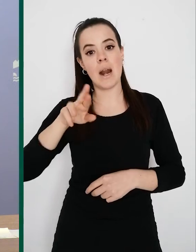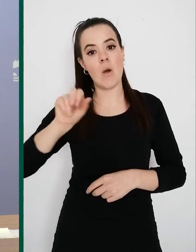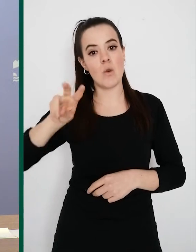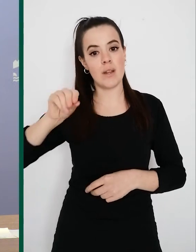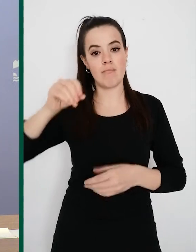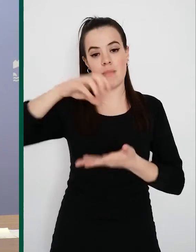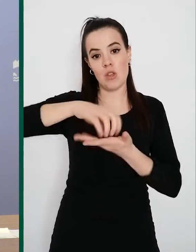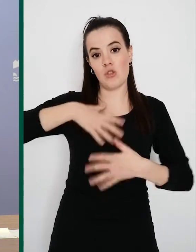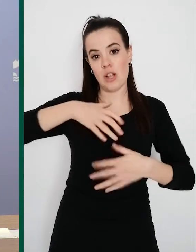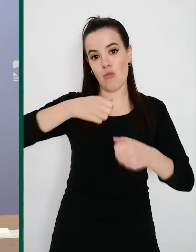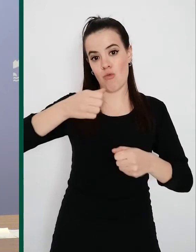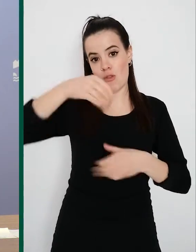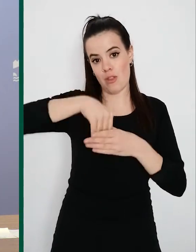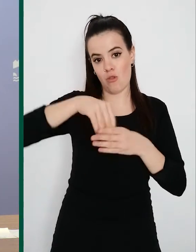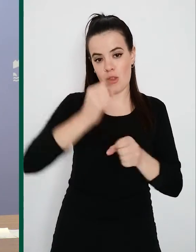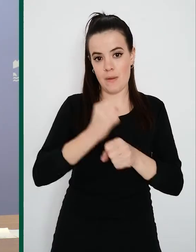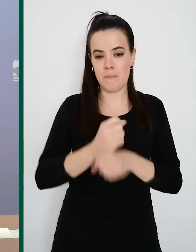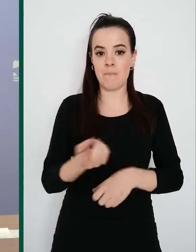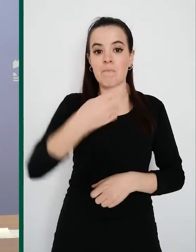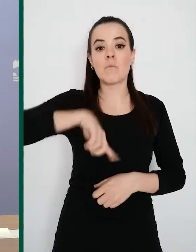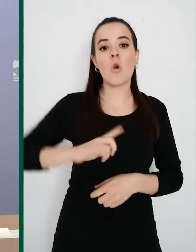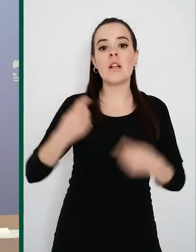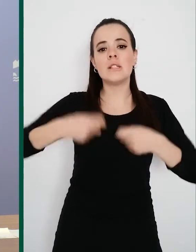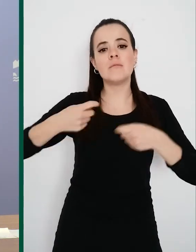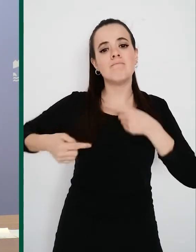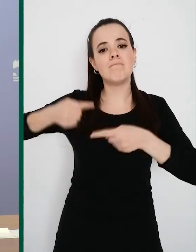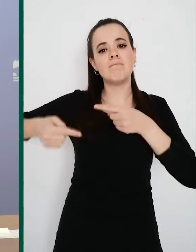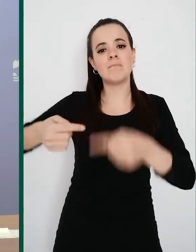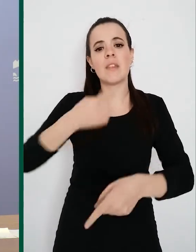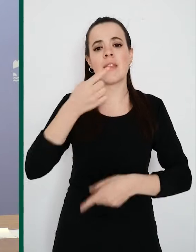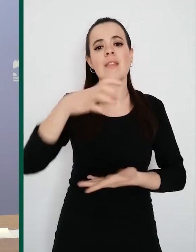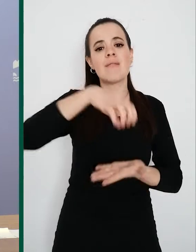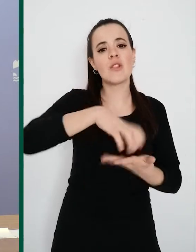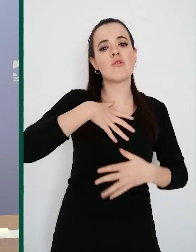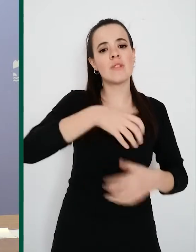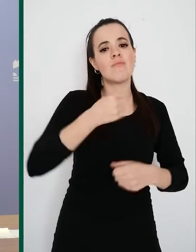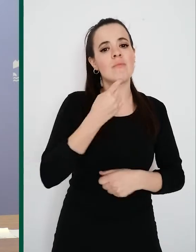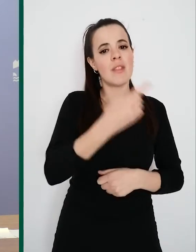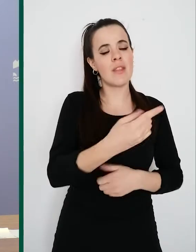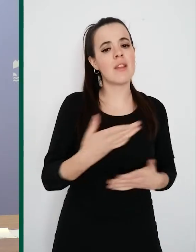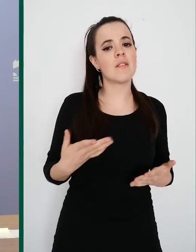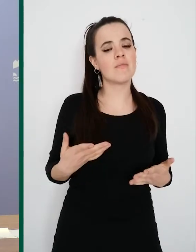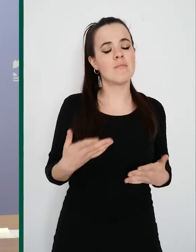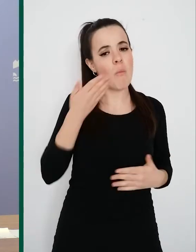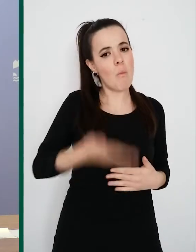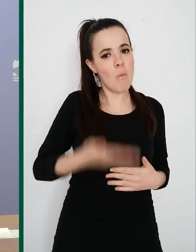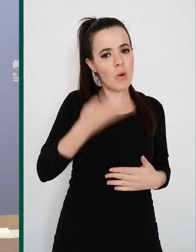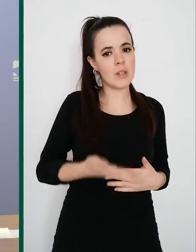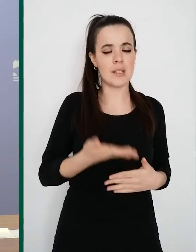todos los días en que queríamos devolver a la atención primaria su papel como eje vertebrador del sistema público.